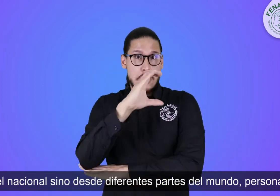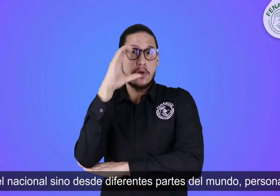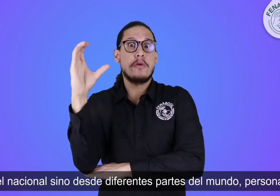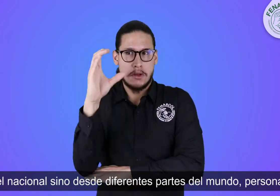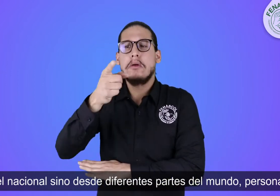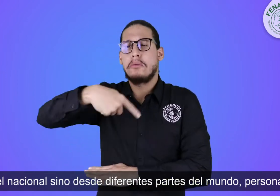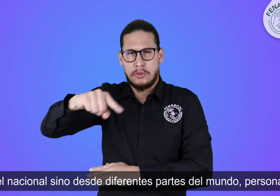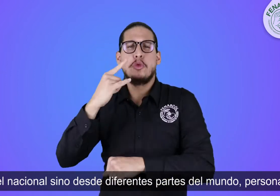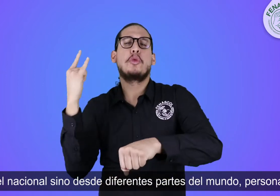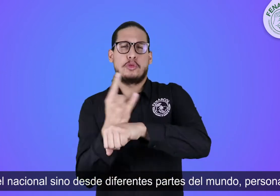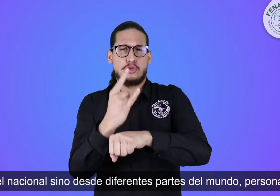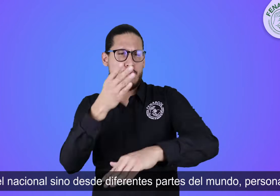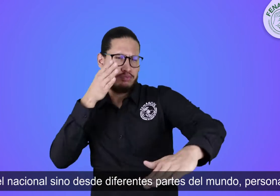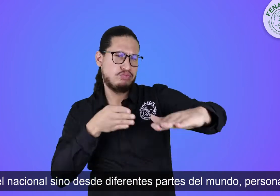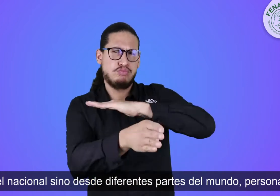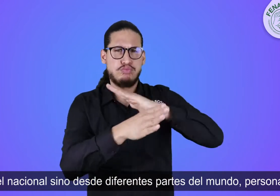sino desde diferentes partes del mundo.